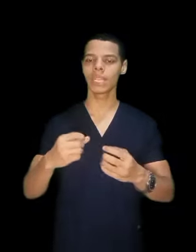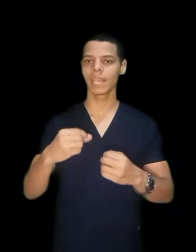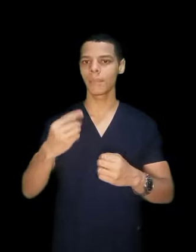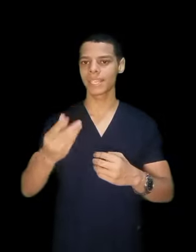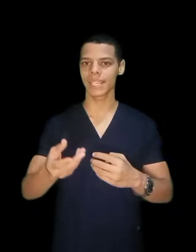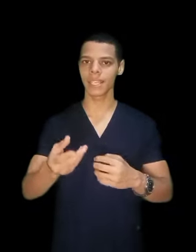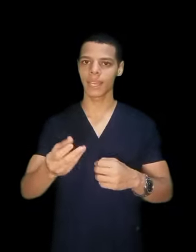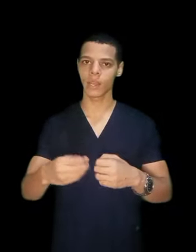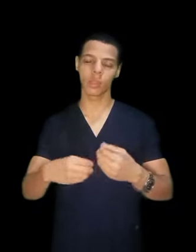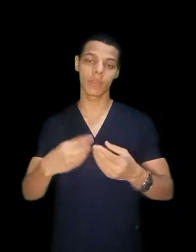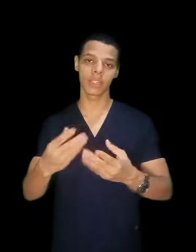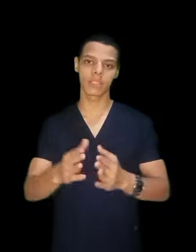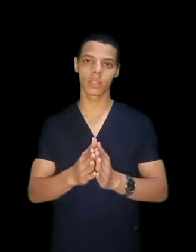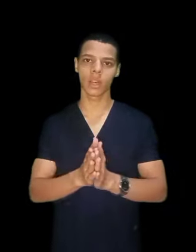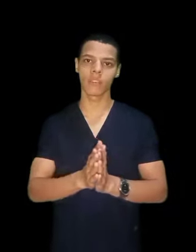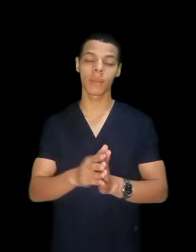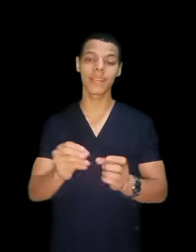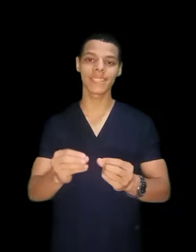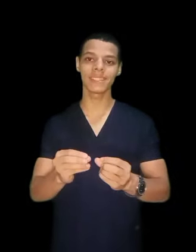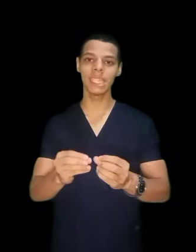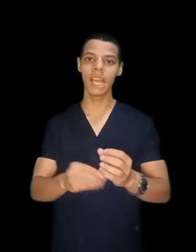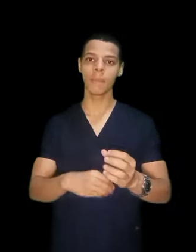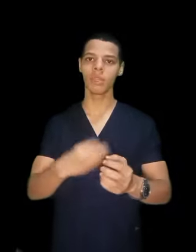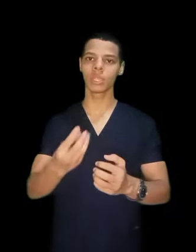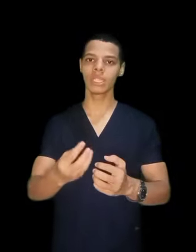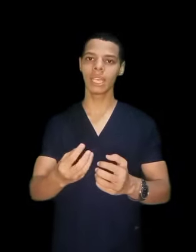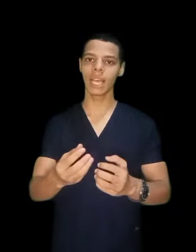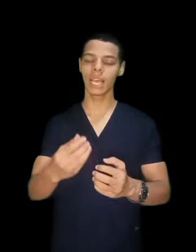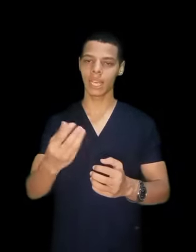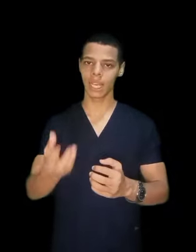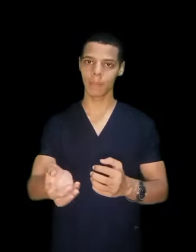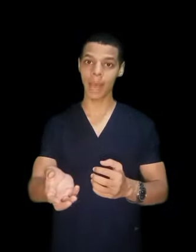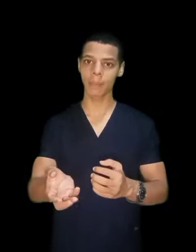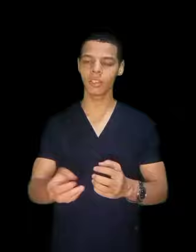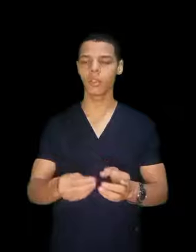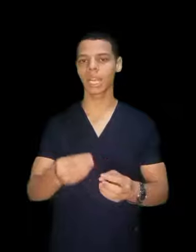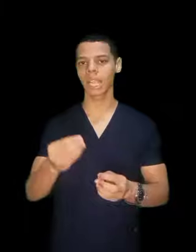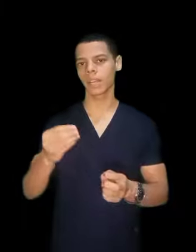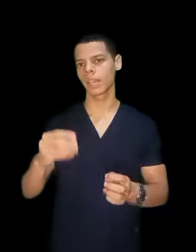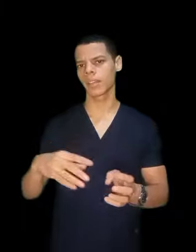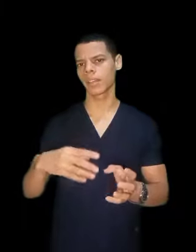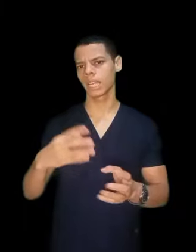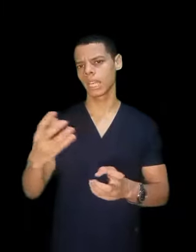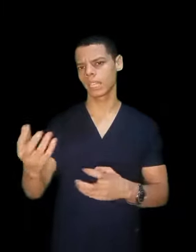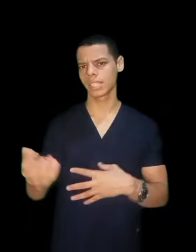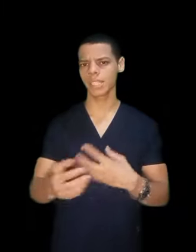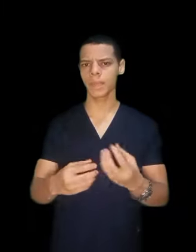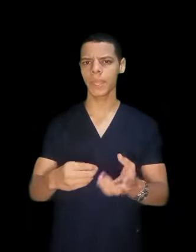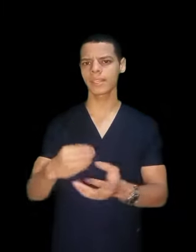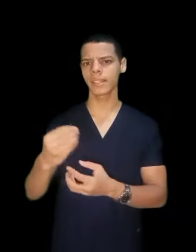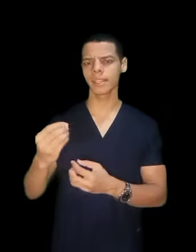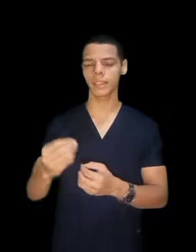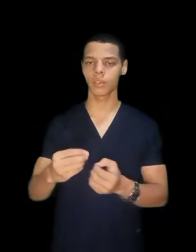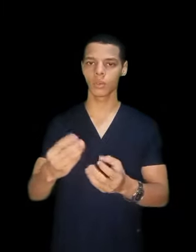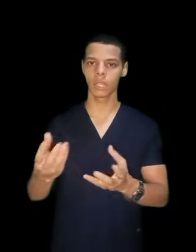يجيب لك زيها ويبدأ يصنعها فالمقاسات دي بيوديها المعمل يقول لك انا السنة بتاعتك او